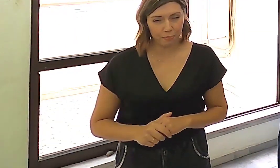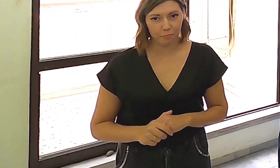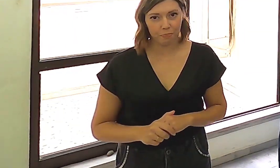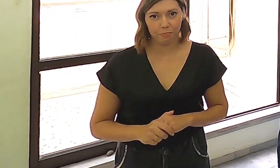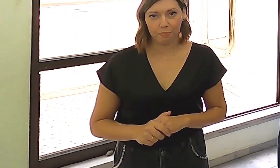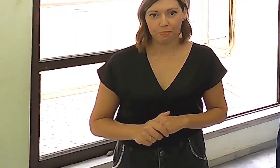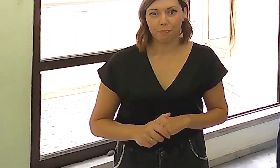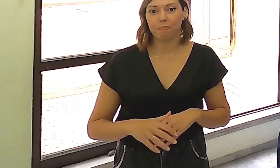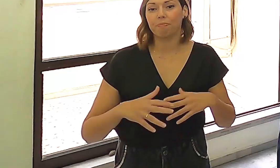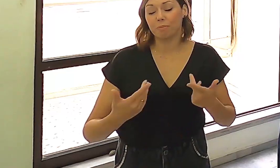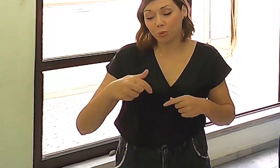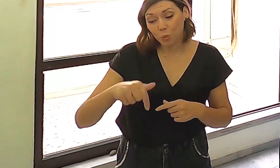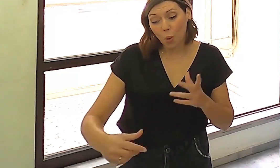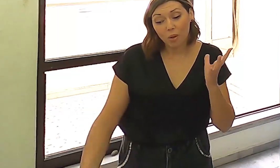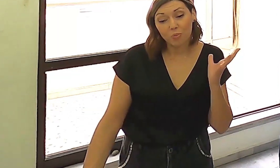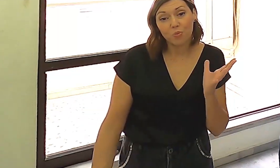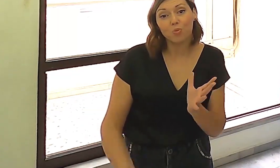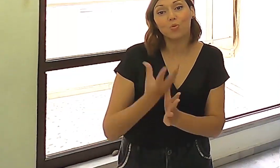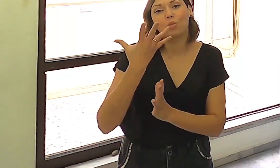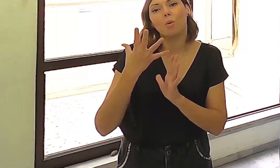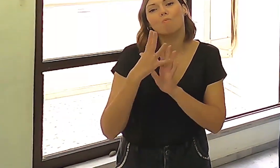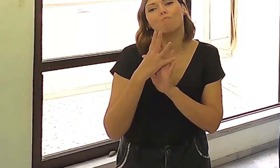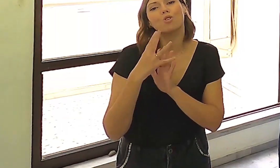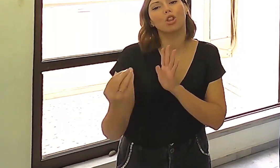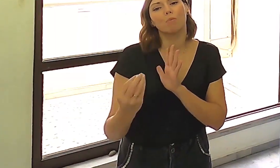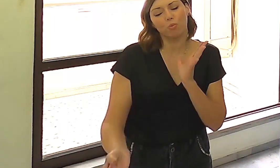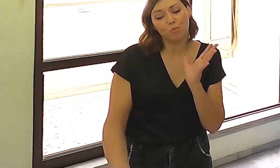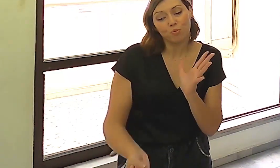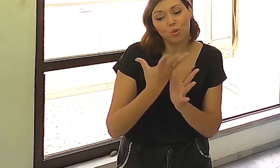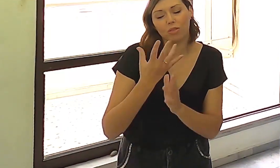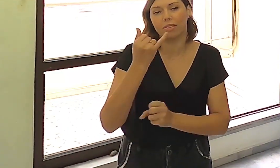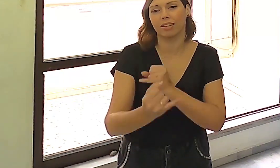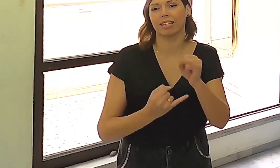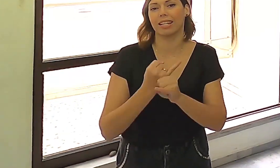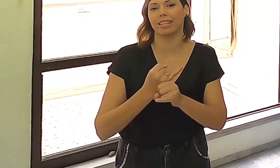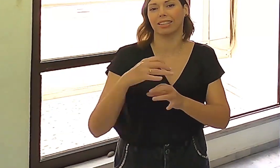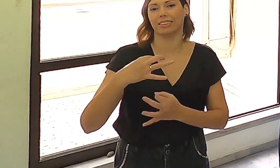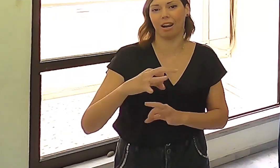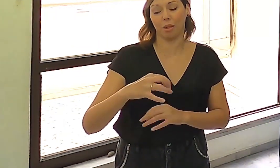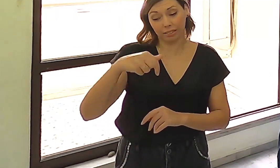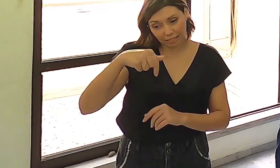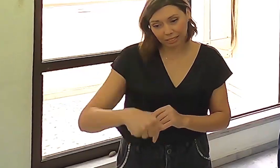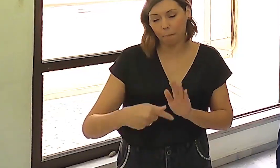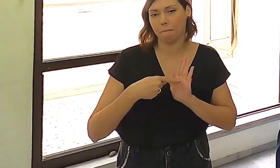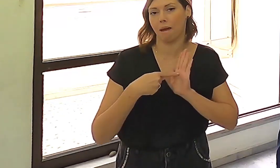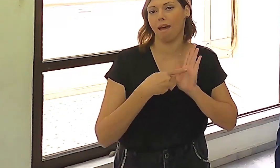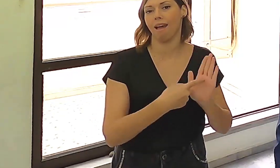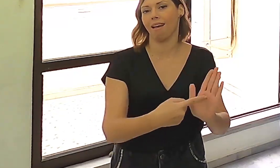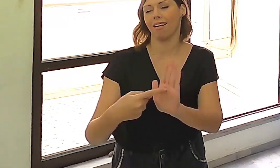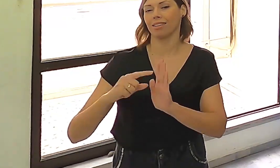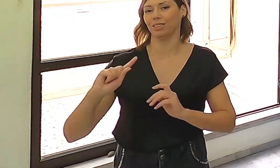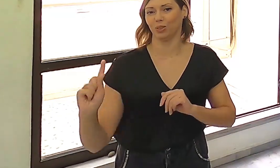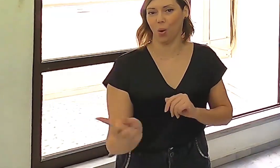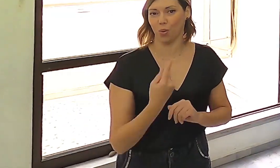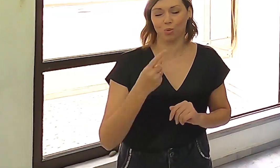με βάση το πλέον σύγχρονο πρότυπο αυτή τη νέα πλατφόρμα, την οποία παρουσιάζουμε σήμερα, διότι σκοπός μας είναι να